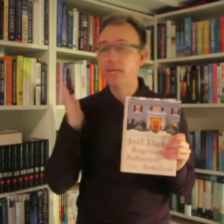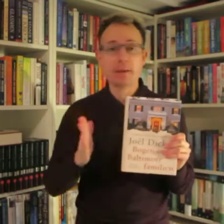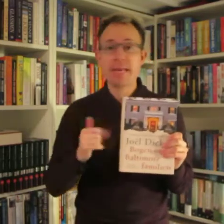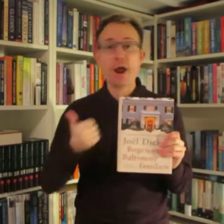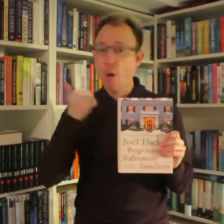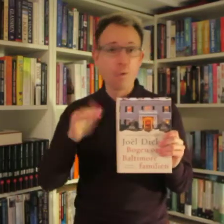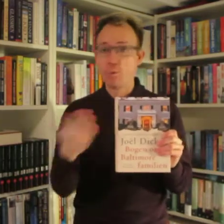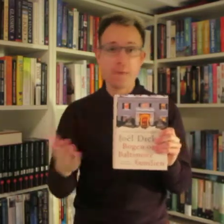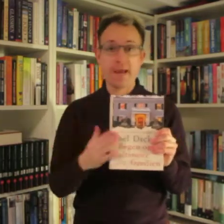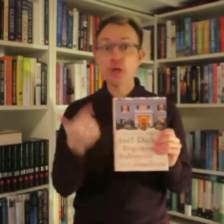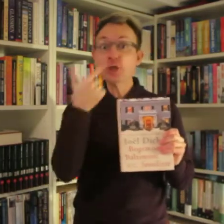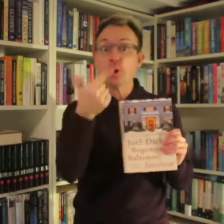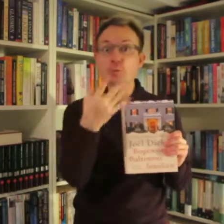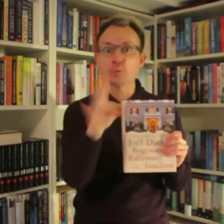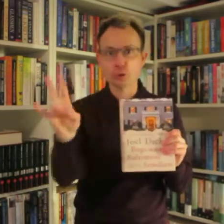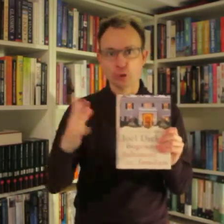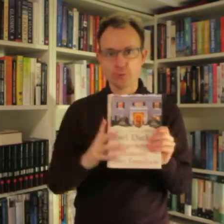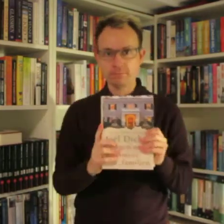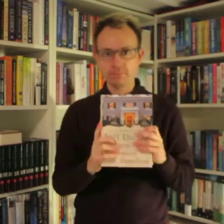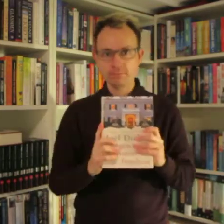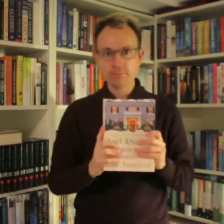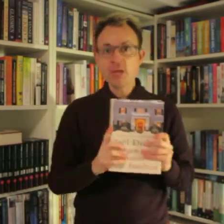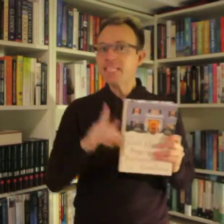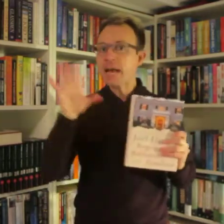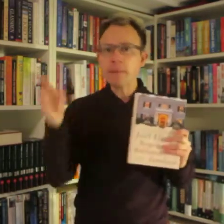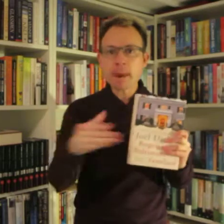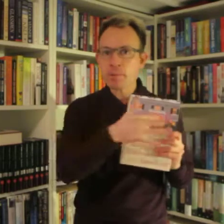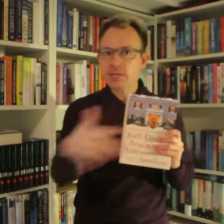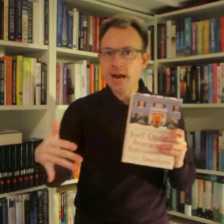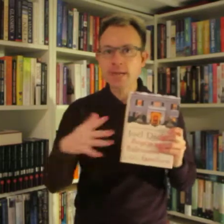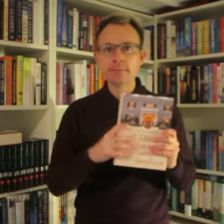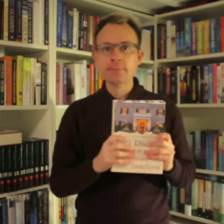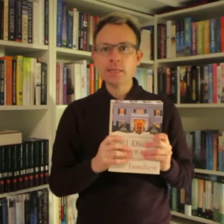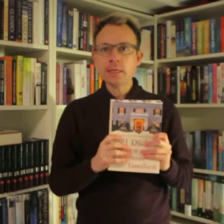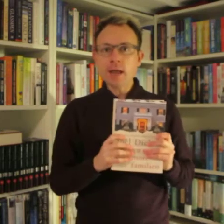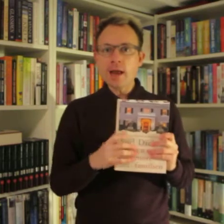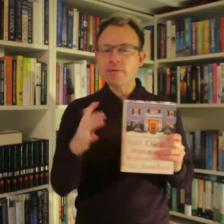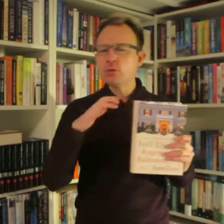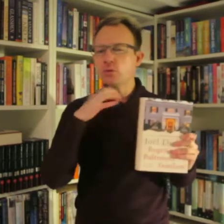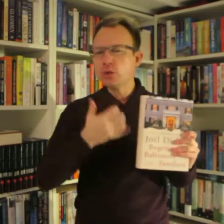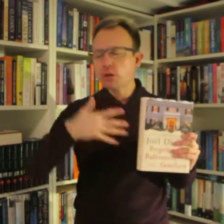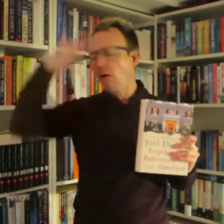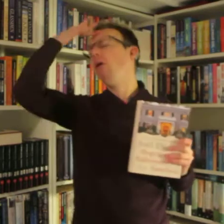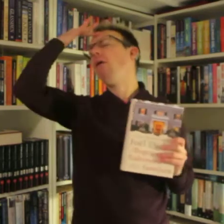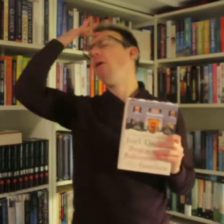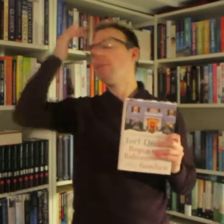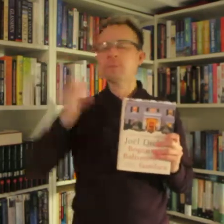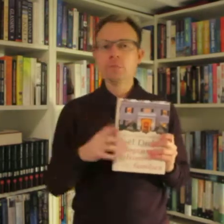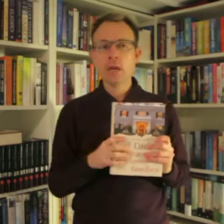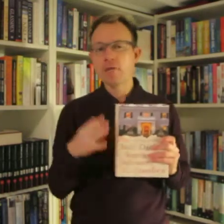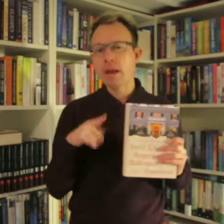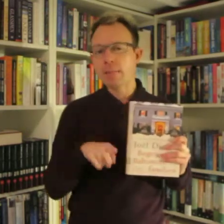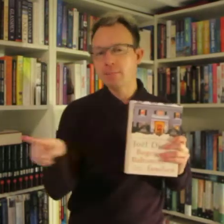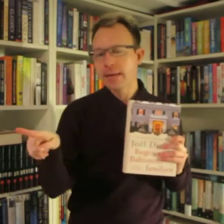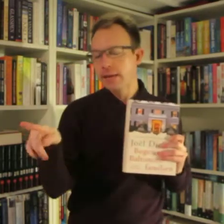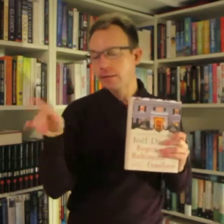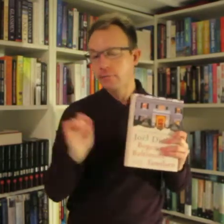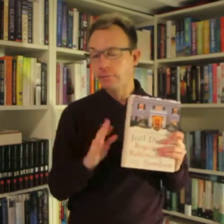simpelthen det er årets roman. 2017. Tag den med på stranden. Eller hvis du er syg og åh. Eller vil gerne med et pjæs fra